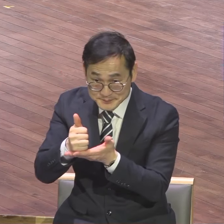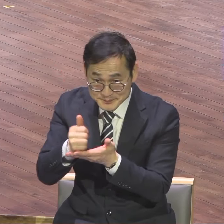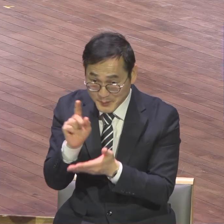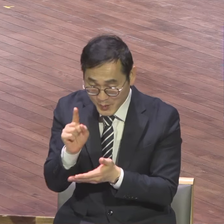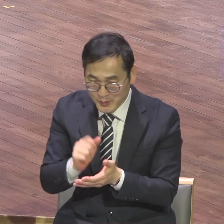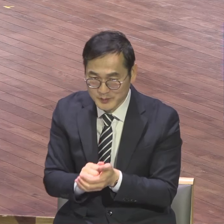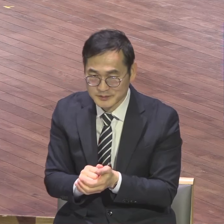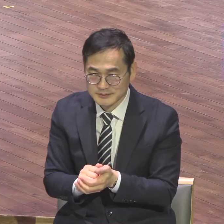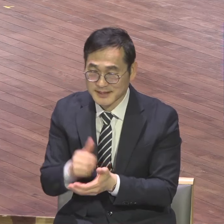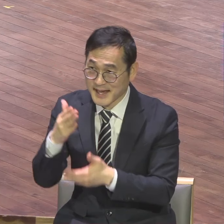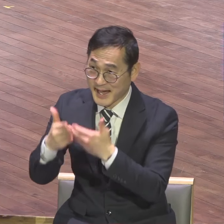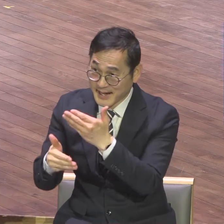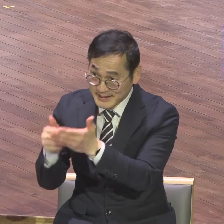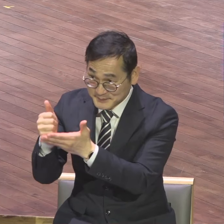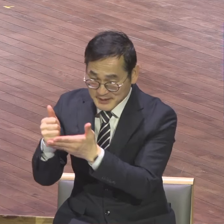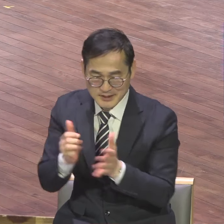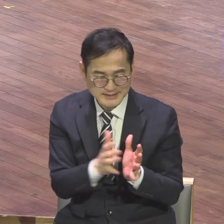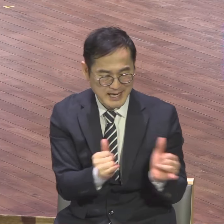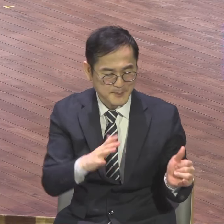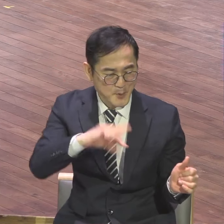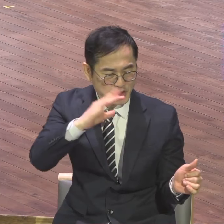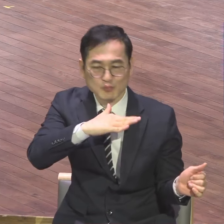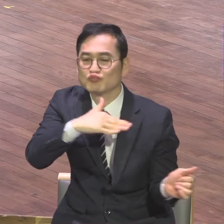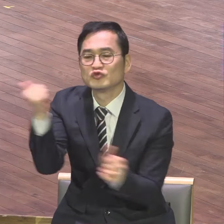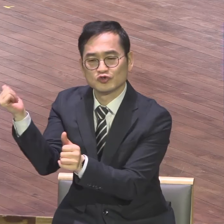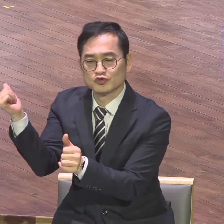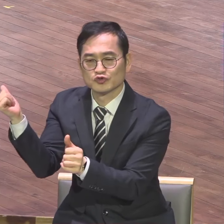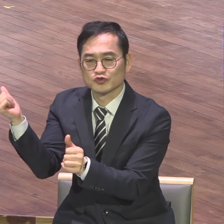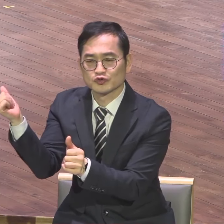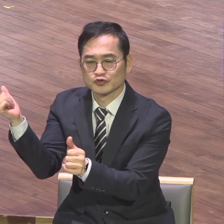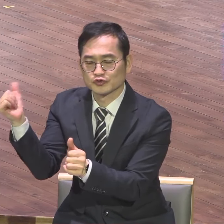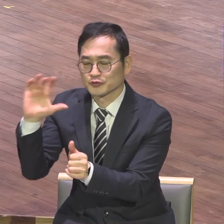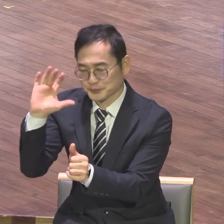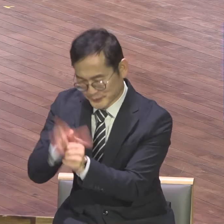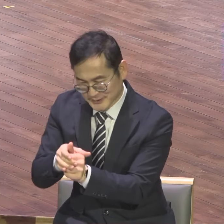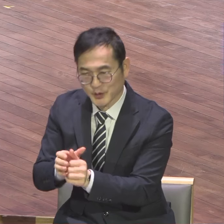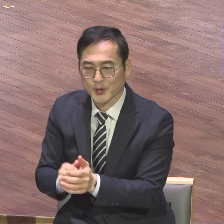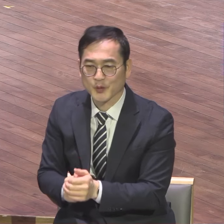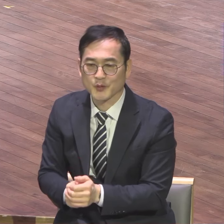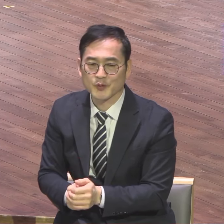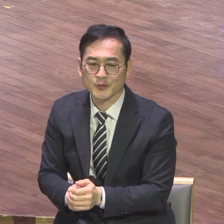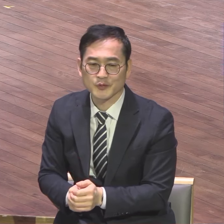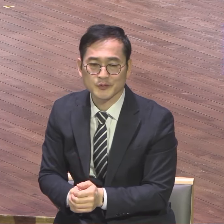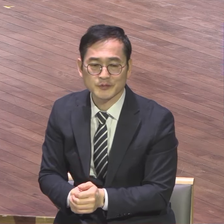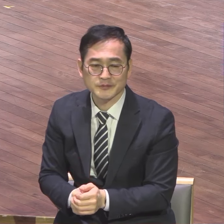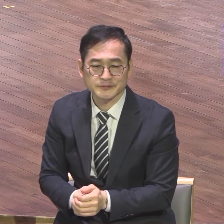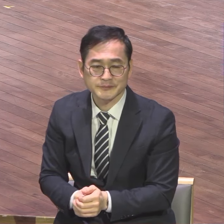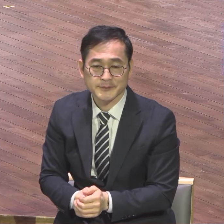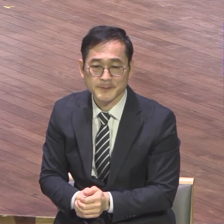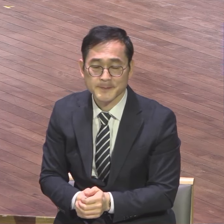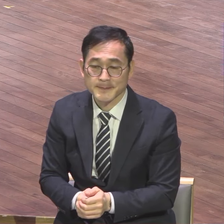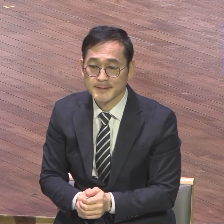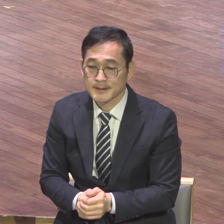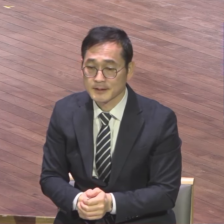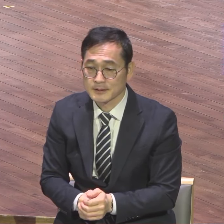먼저 예배자로 만드시고 그 후에 일하는 자로 만드신다고 그랬어요 제일 중요한 게 무슨 말이냐 예배자 먼저